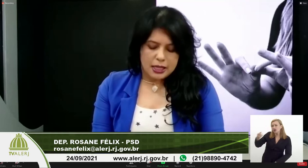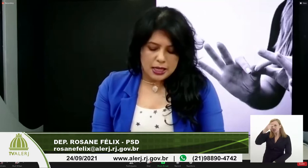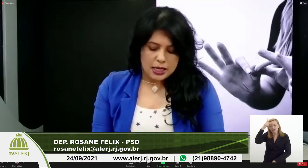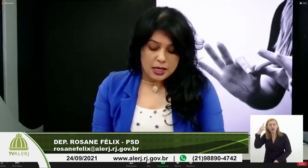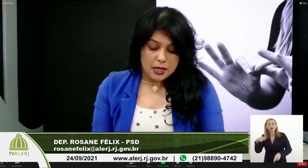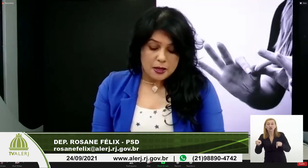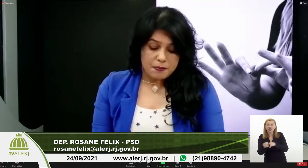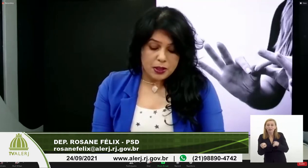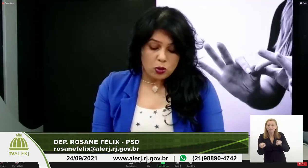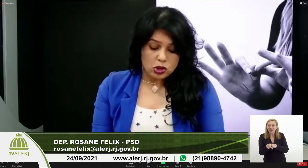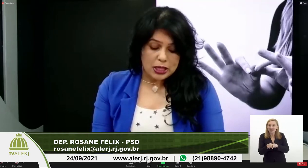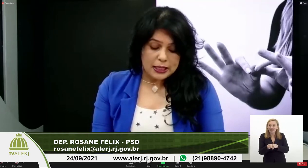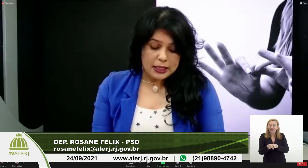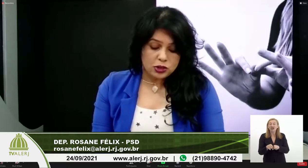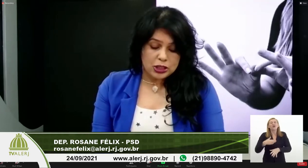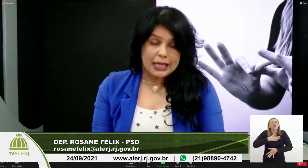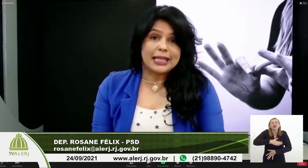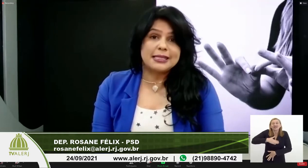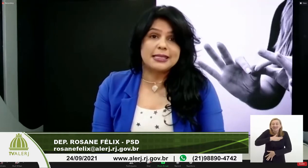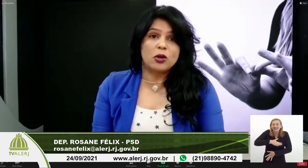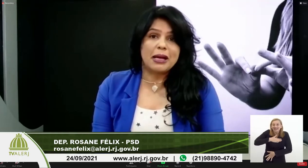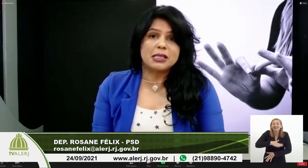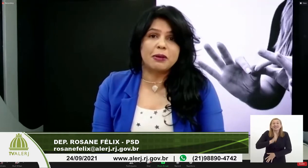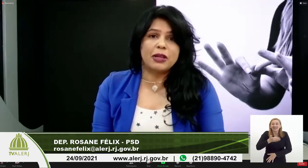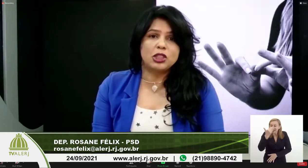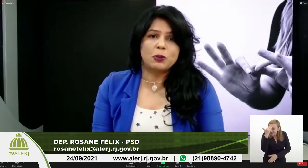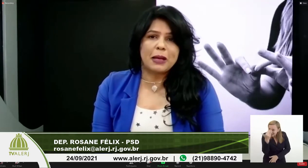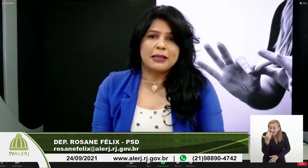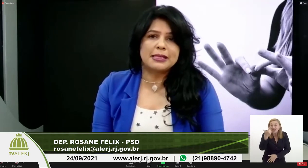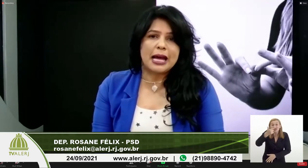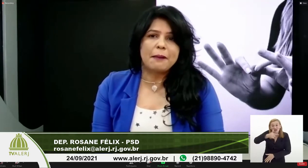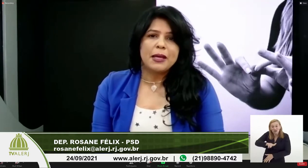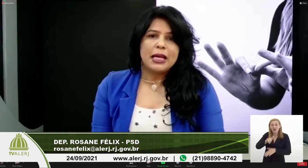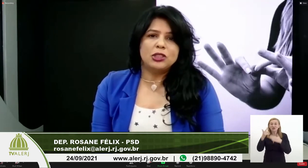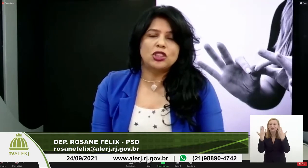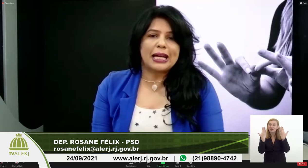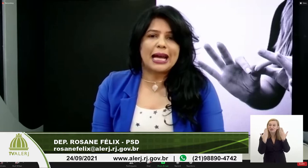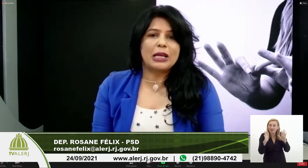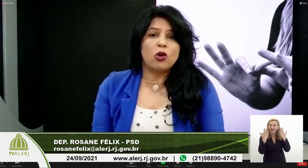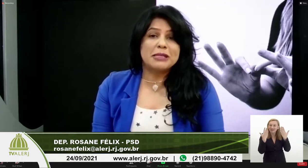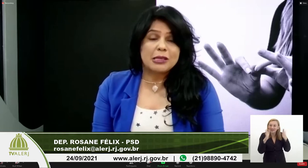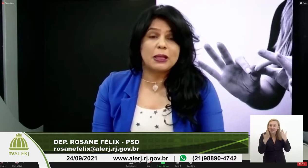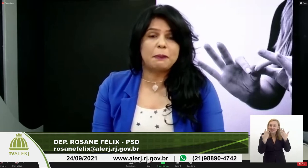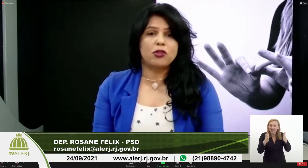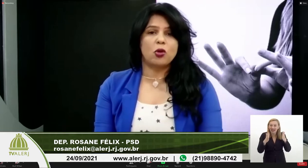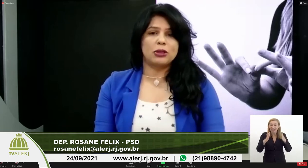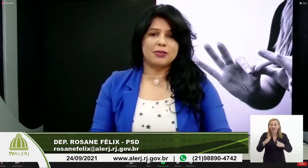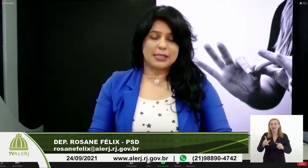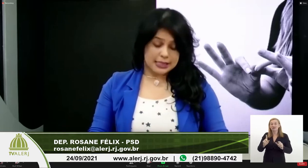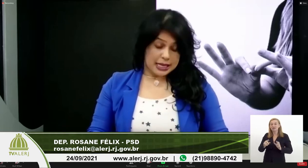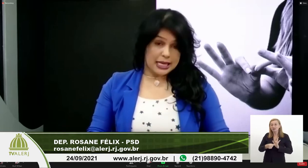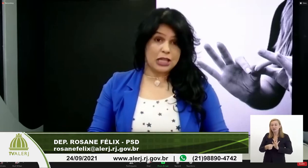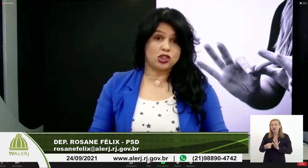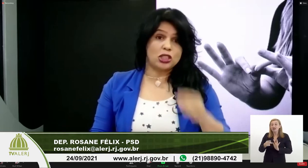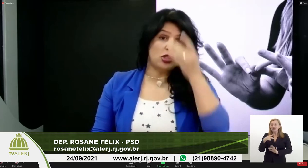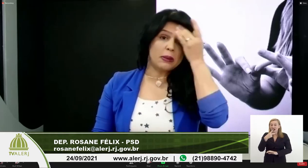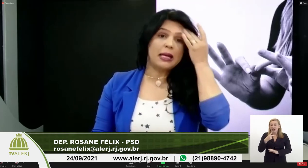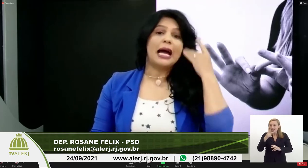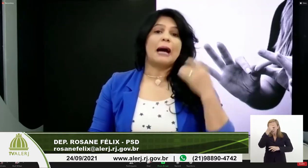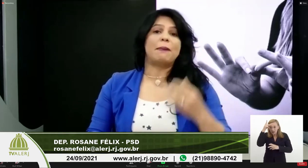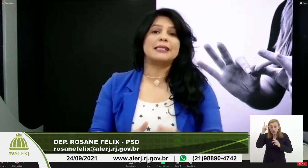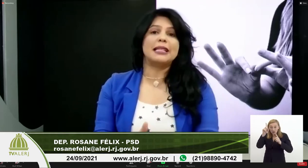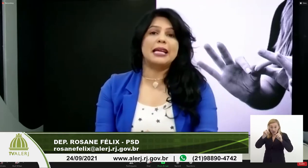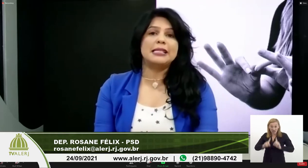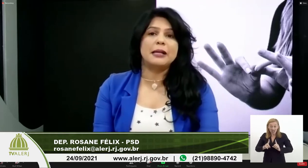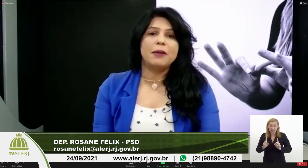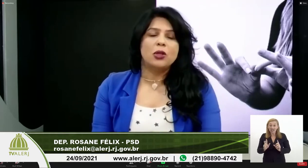eu gostaria de agradecê-lo mais uma vez, parabenizar e destacar que a comissão da pessoa com deficiência da Alerja sobre